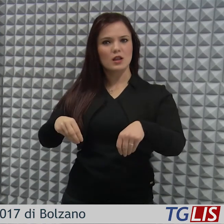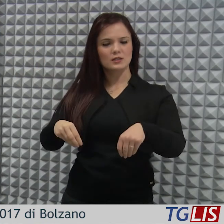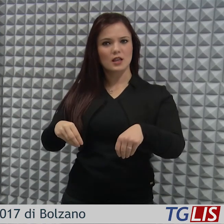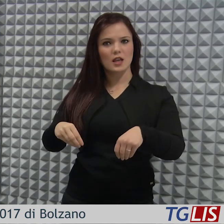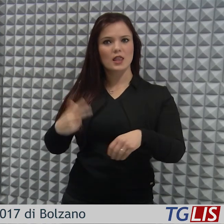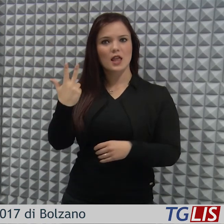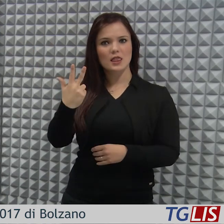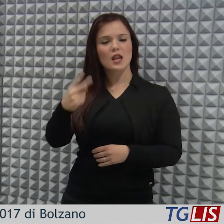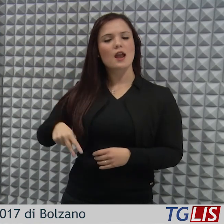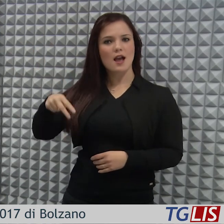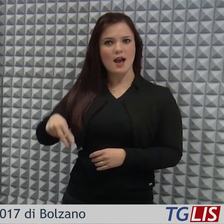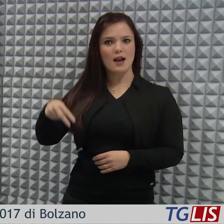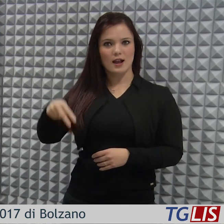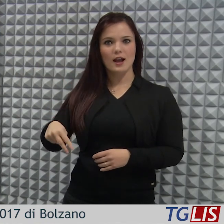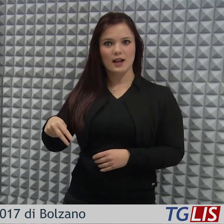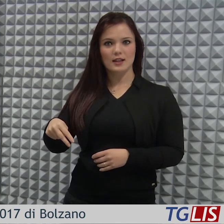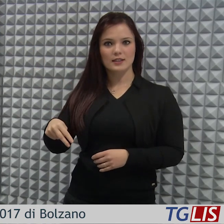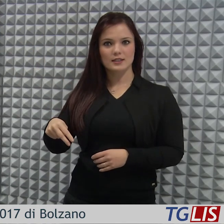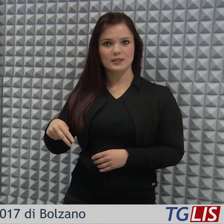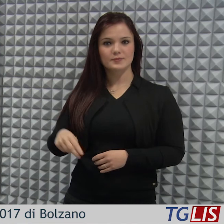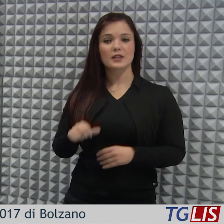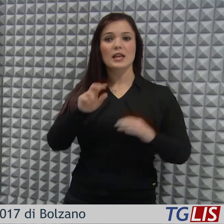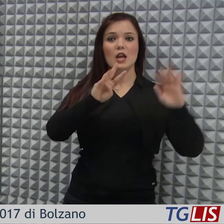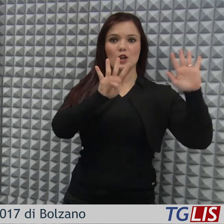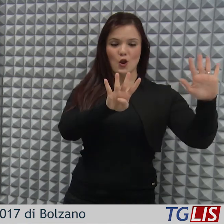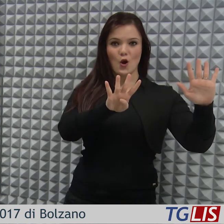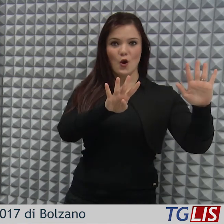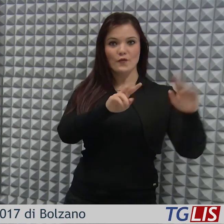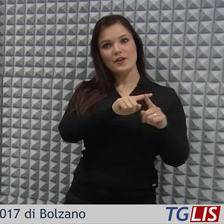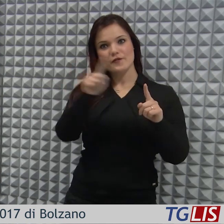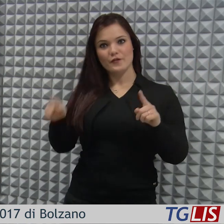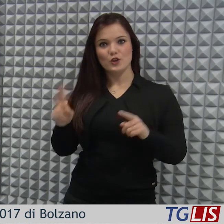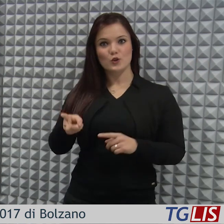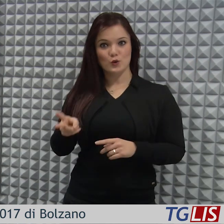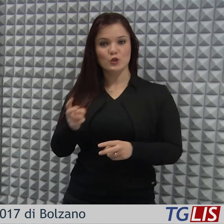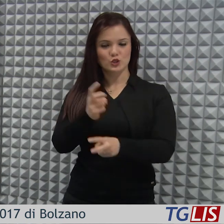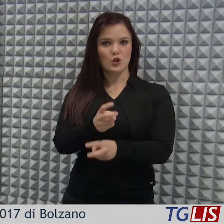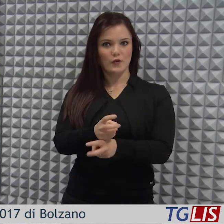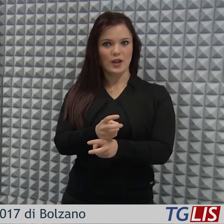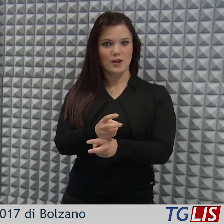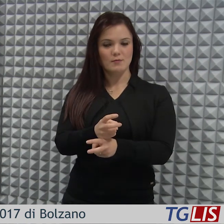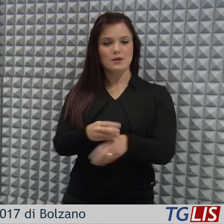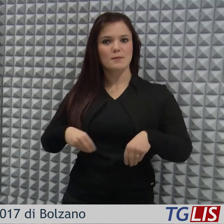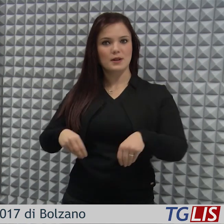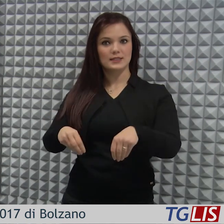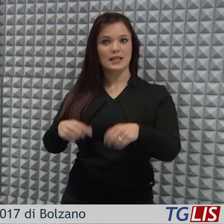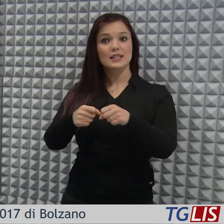il terzo anno consecutivo dal 9 al 12 novembre a Bolzano